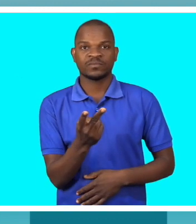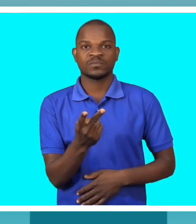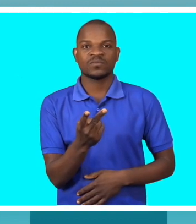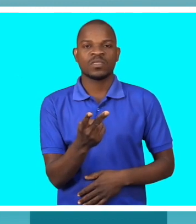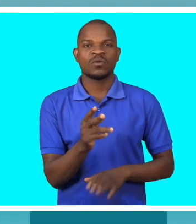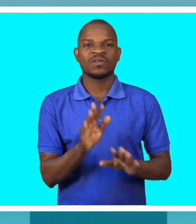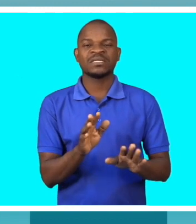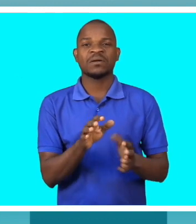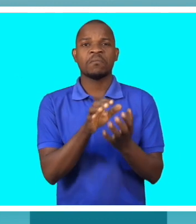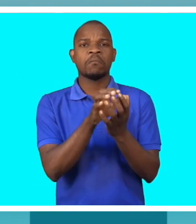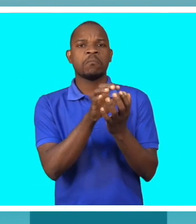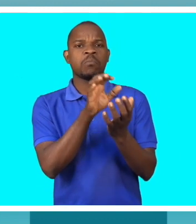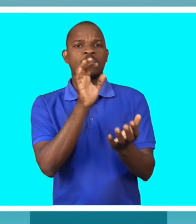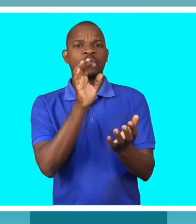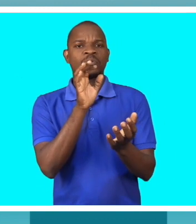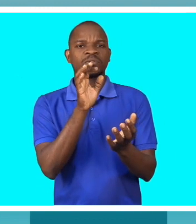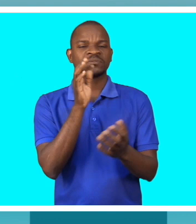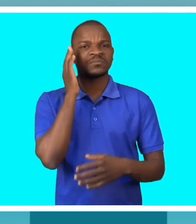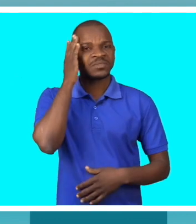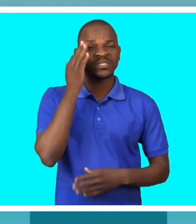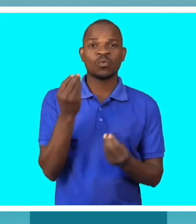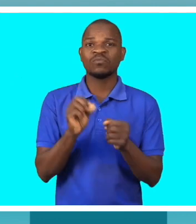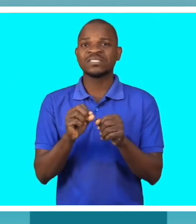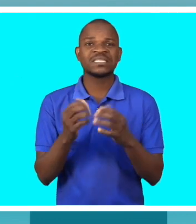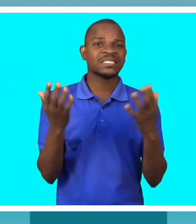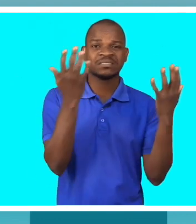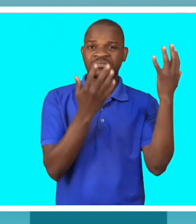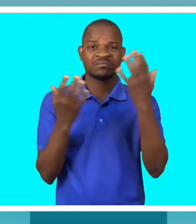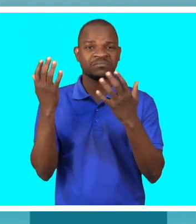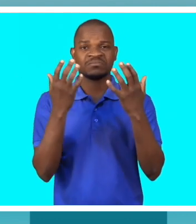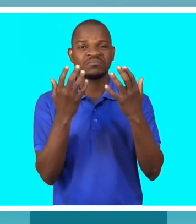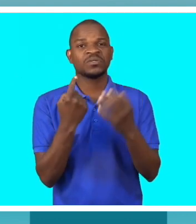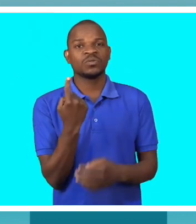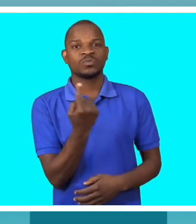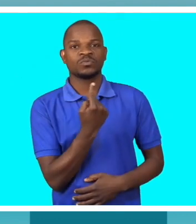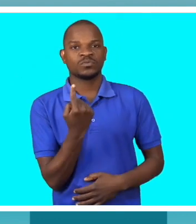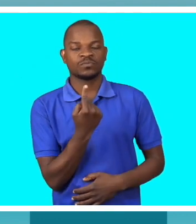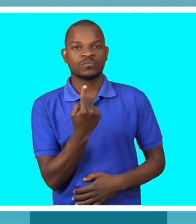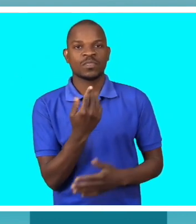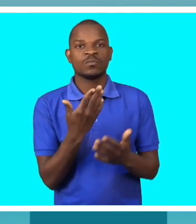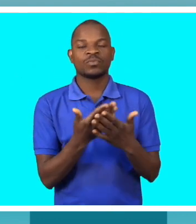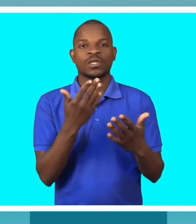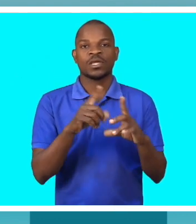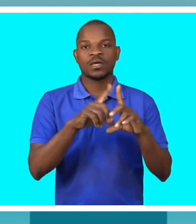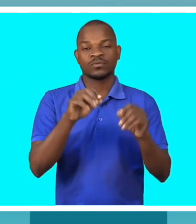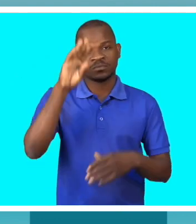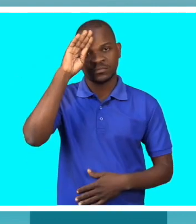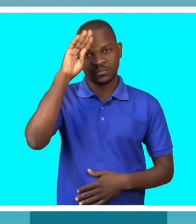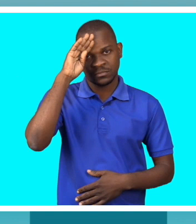choque, ficam desorientados, ficam isolados, porque a lesão por si só traz uma série de